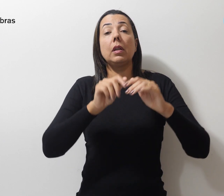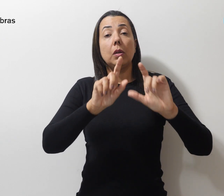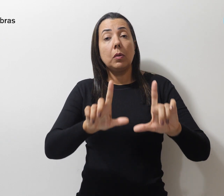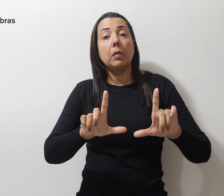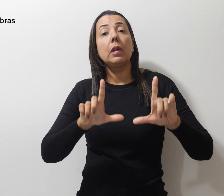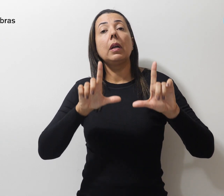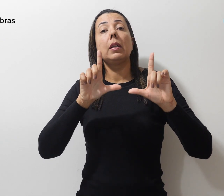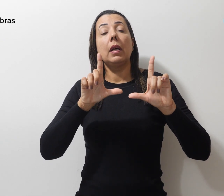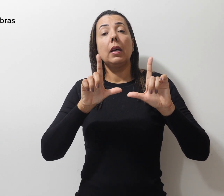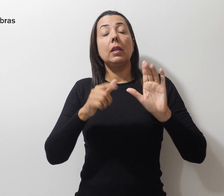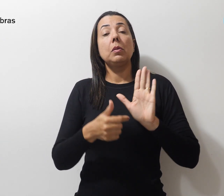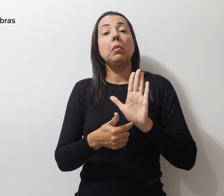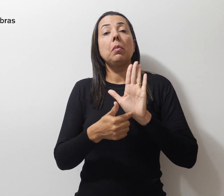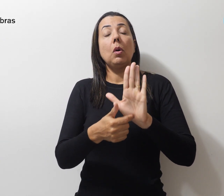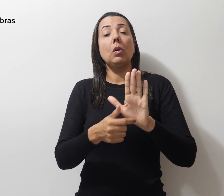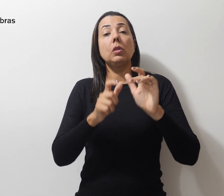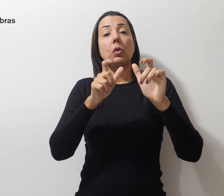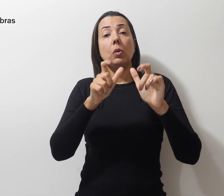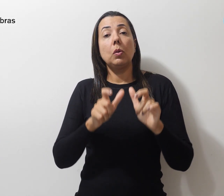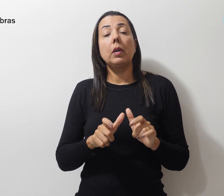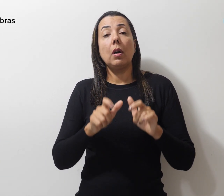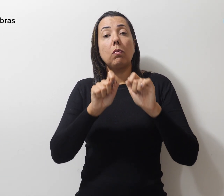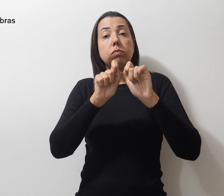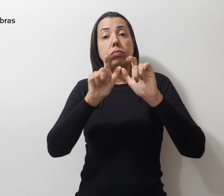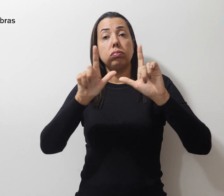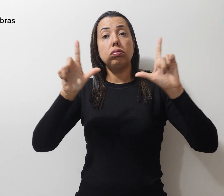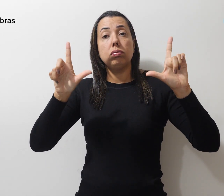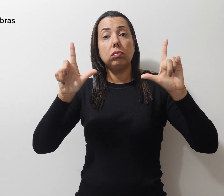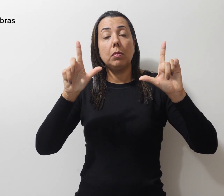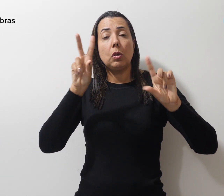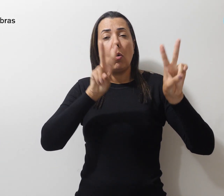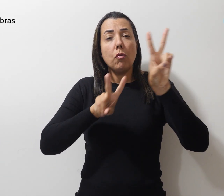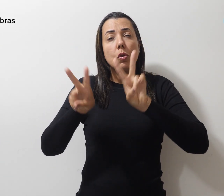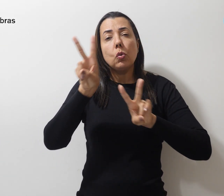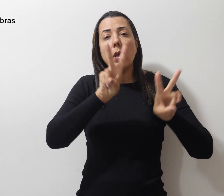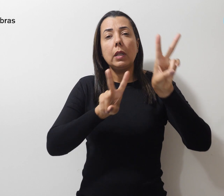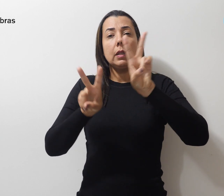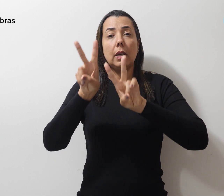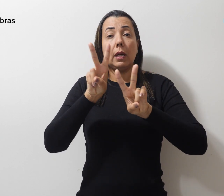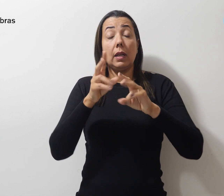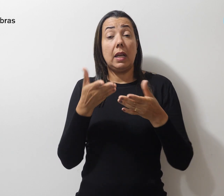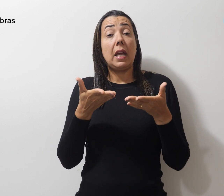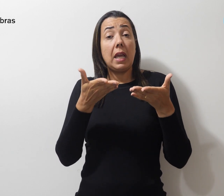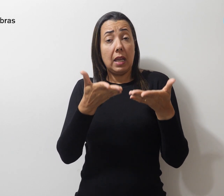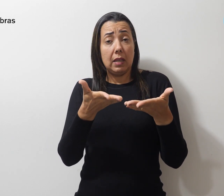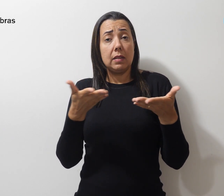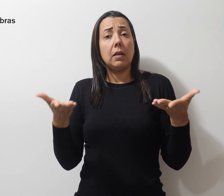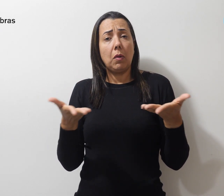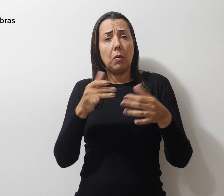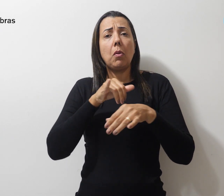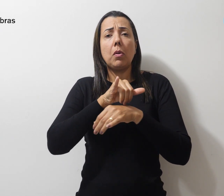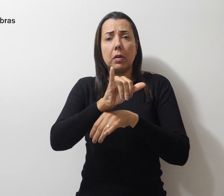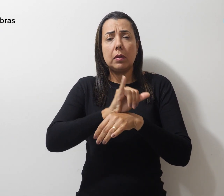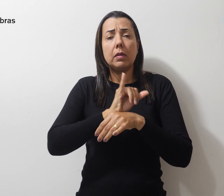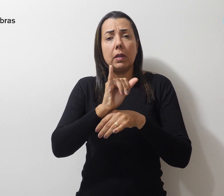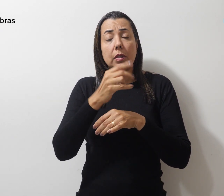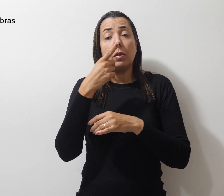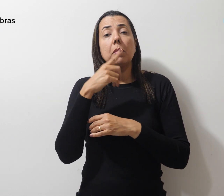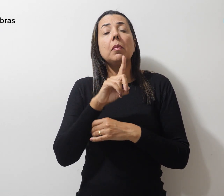afixado em local de ampla visibilidade. Essa é uma estratégia para que o